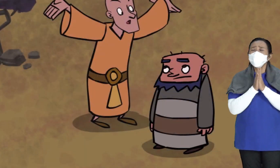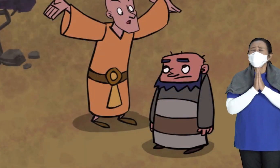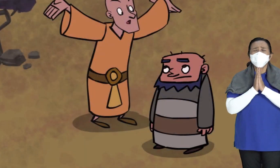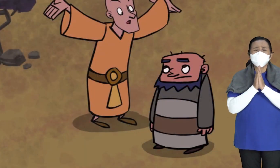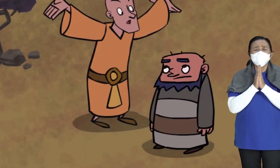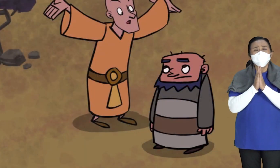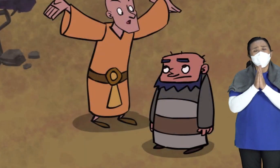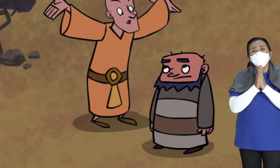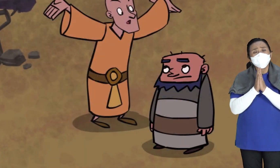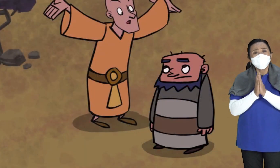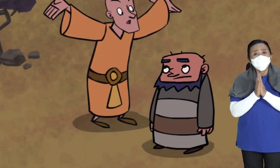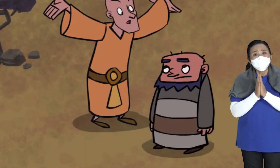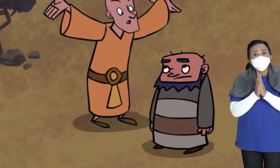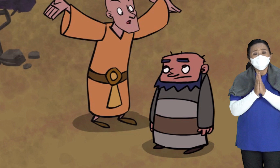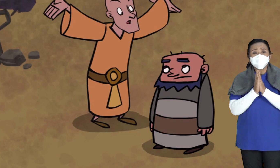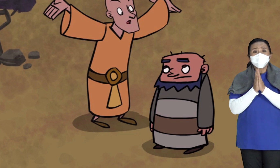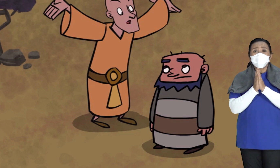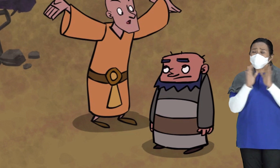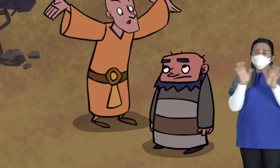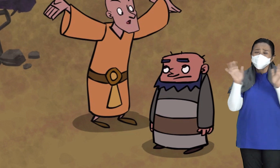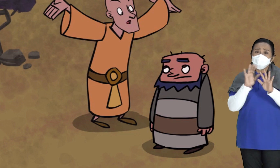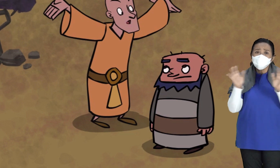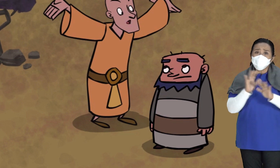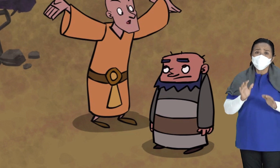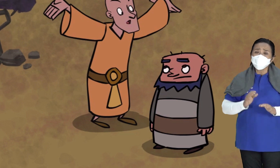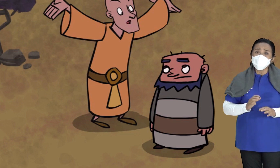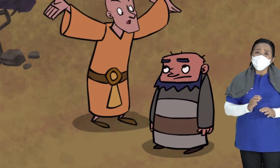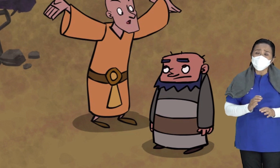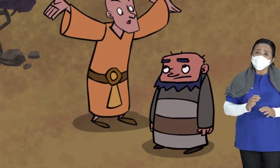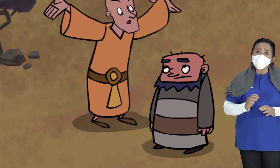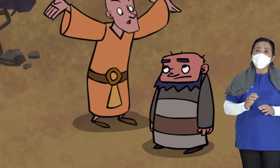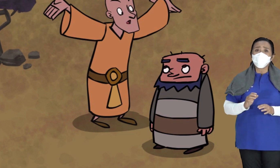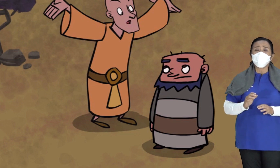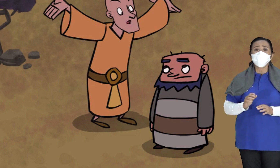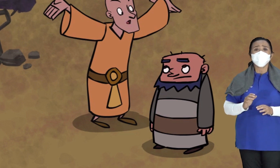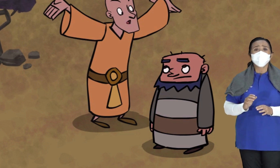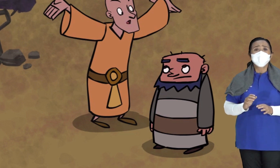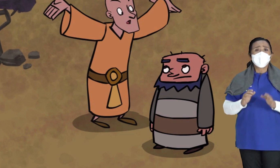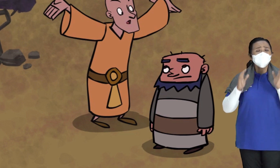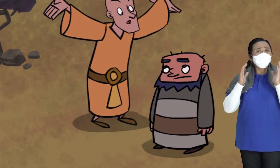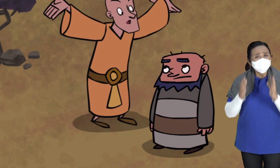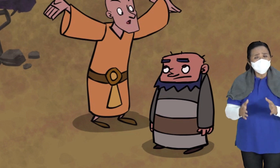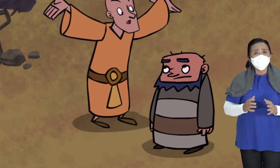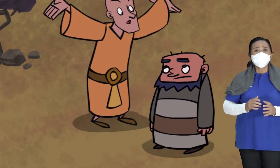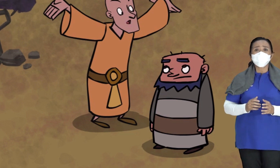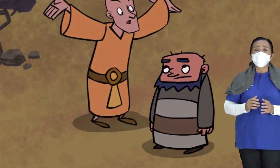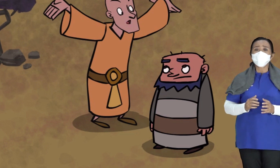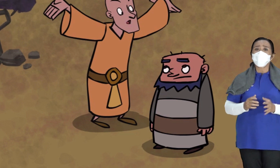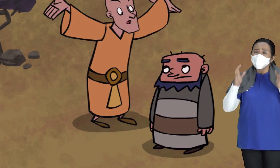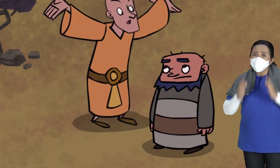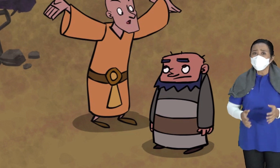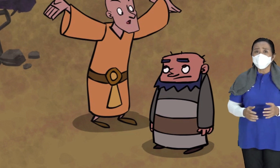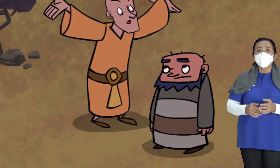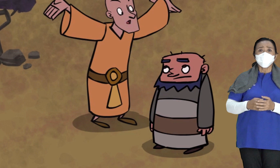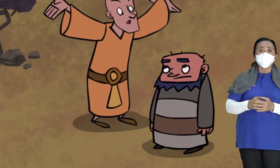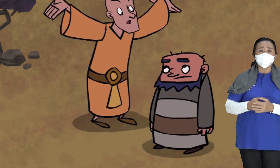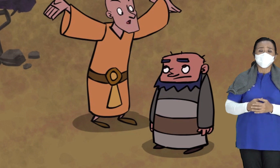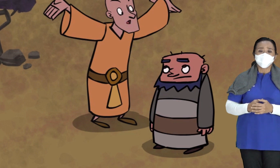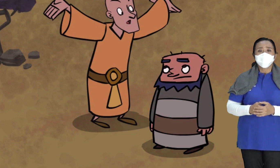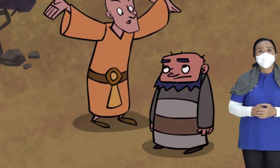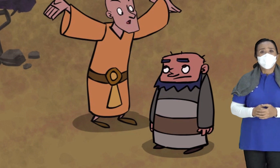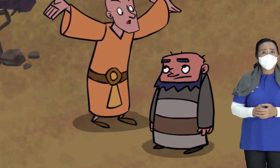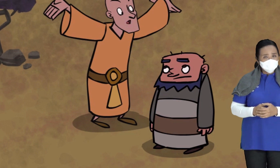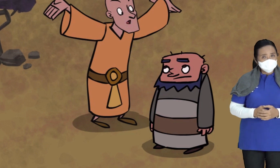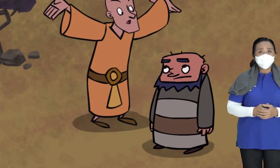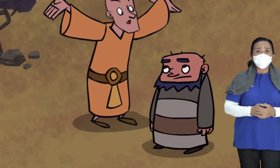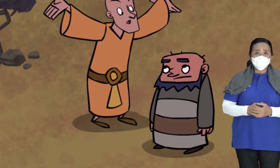Dari Tuhan Kulian hidup Aku tidak mau Meninggalkan engkau Aku mau tinggal Sama engkau Aku mau ikut